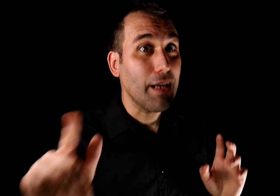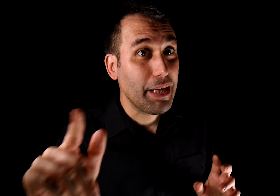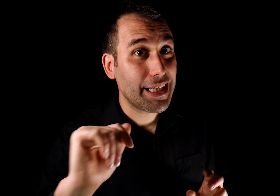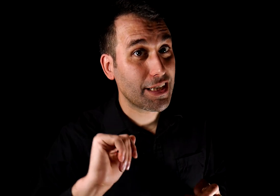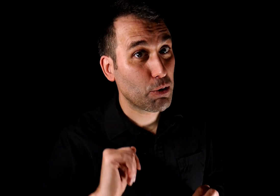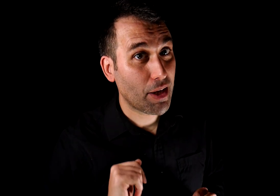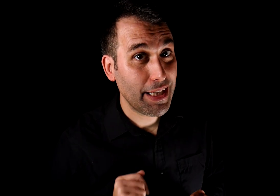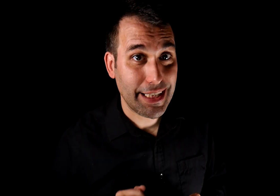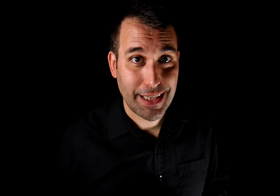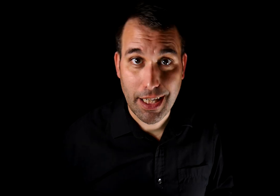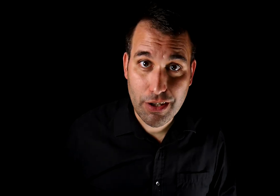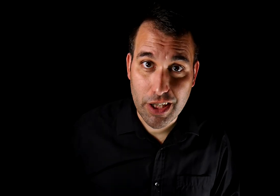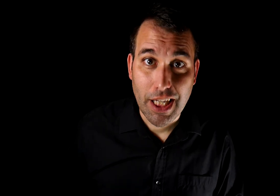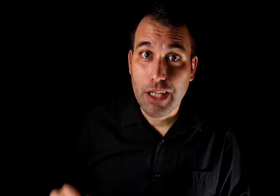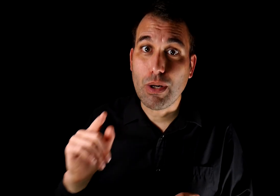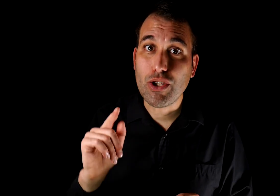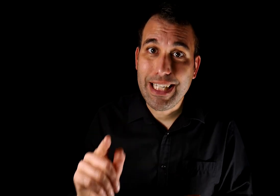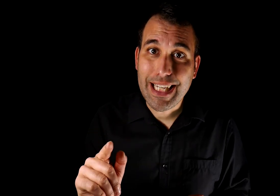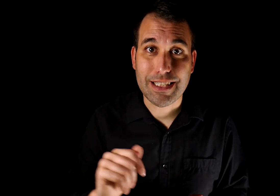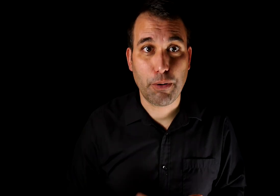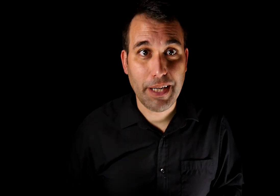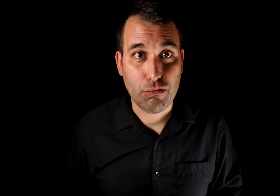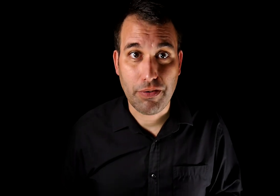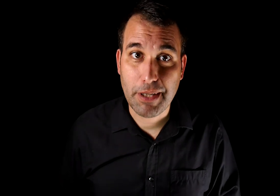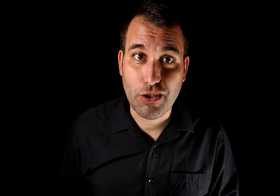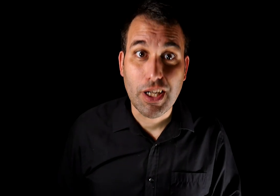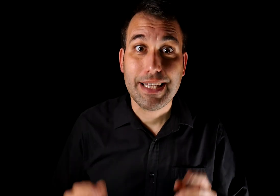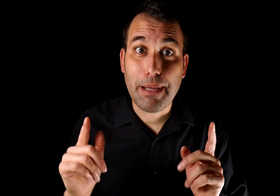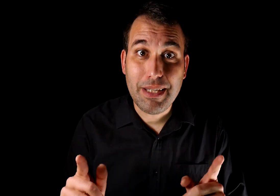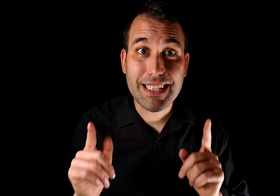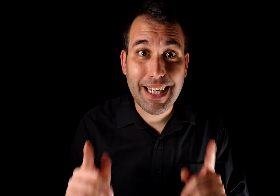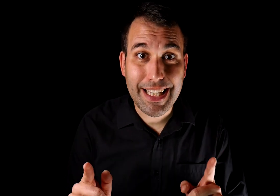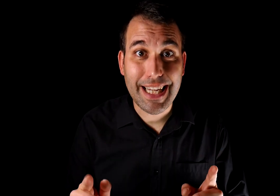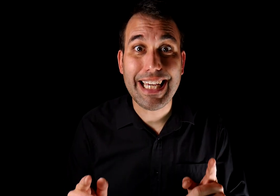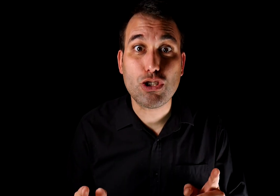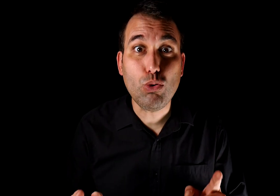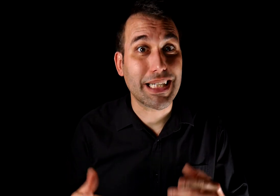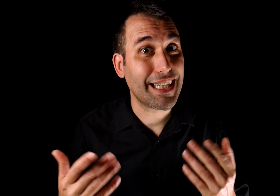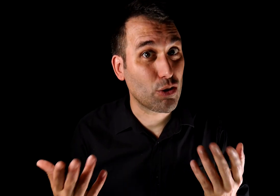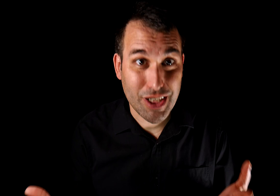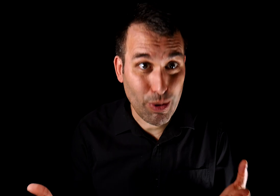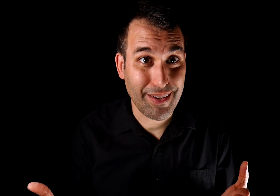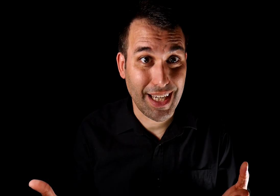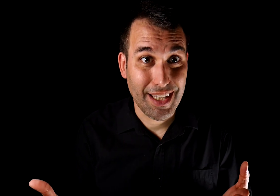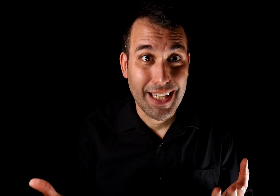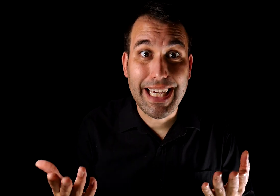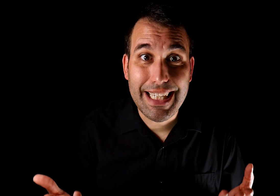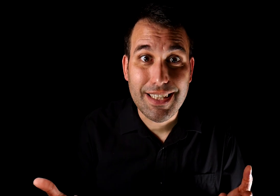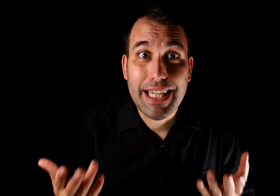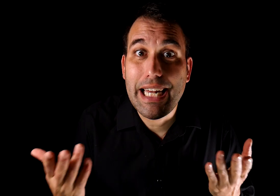también eres responsable de estas elecciones. Y cuando te niegas a aprobar una afirmación, también se requiere que asumas la consecuencia. Que es que